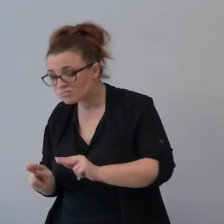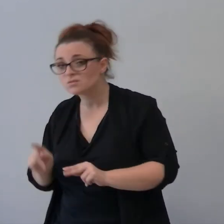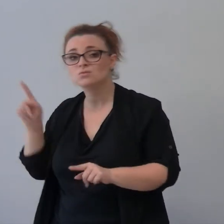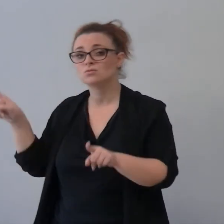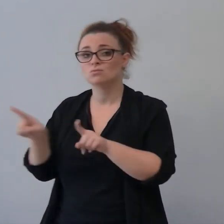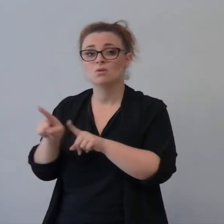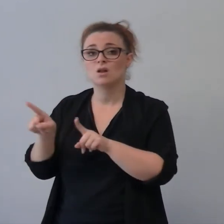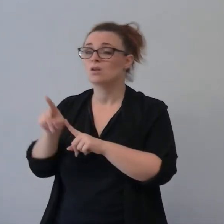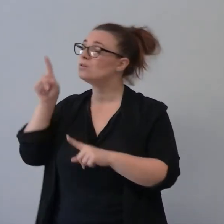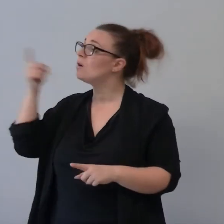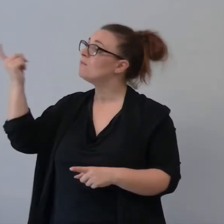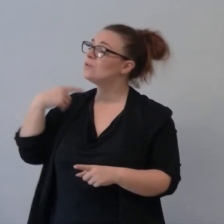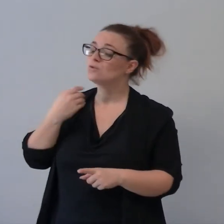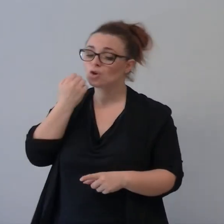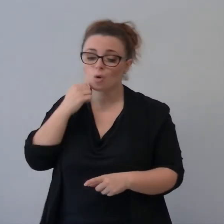soccorso.